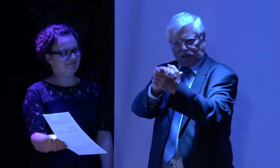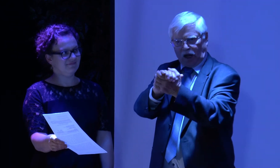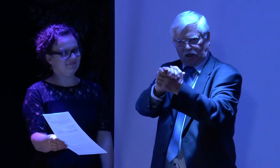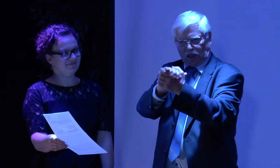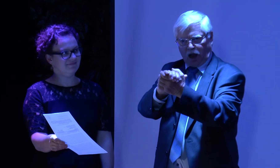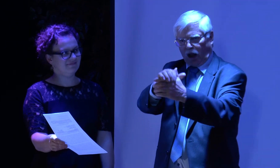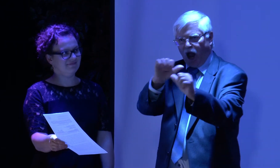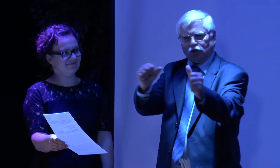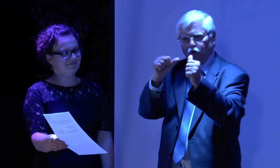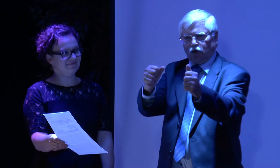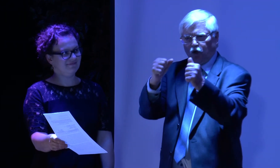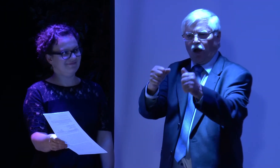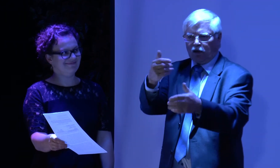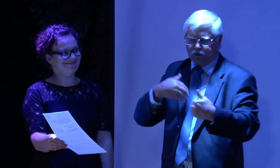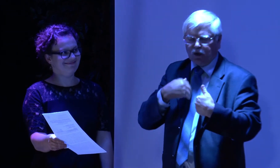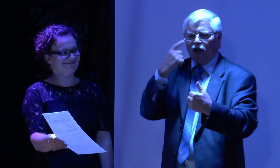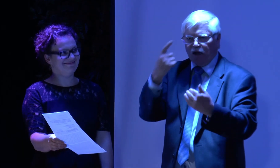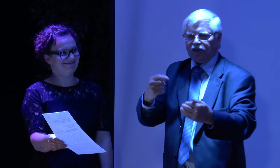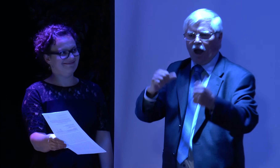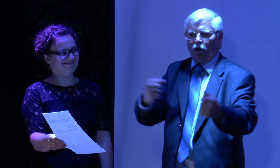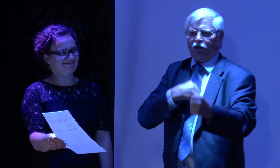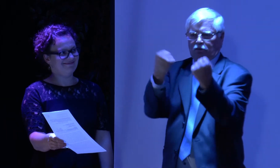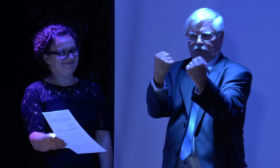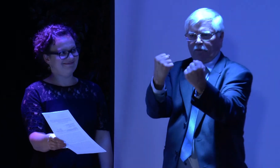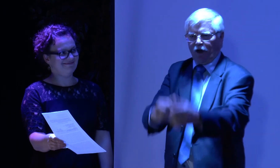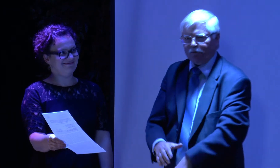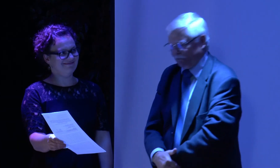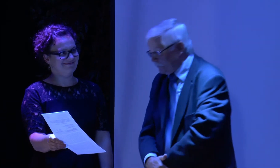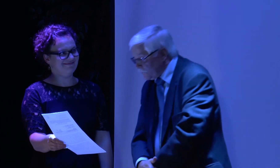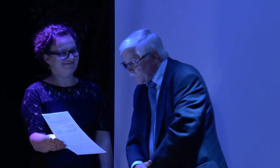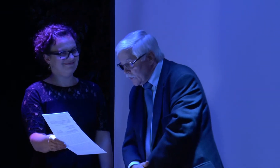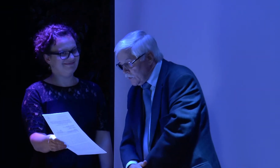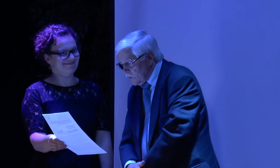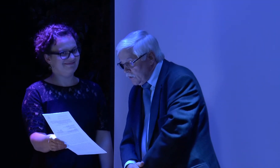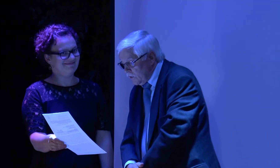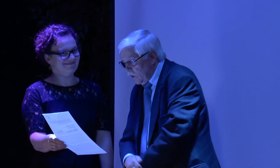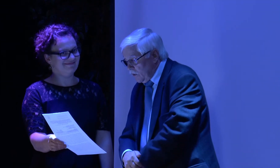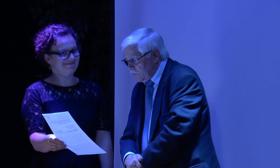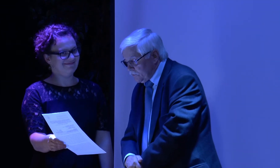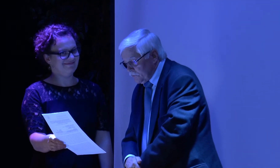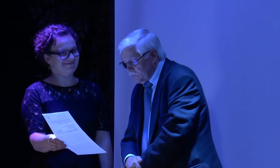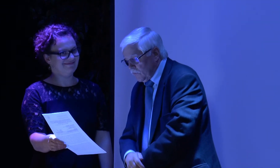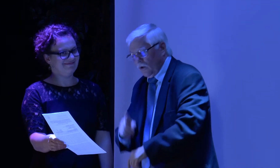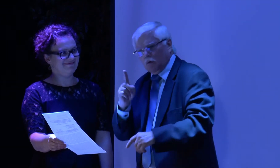Und deswegen möchte ich heute nochmal besonders Danke sagen und alles Gute. Und wirklich eine Powerfrau, die Harnicke-Medaille.